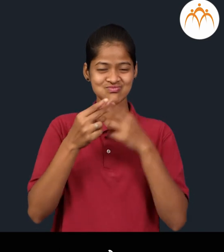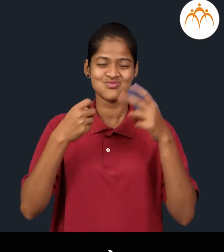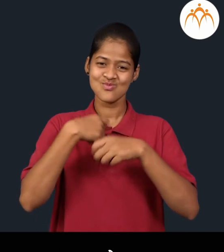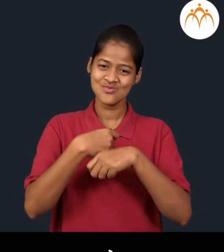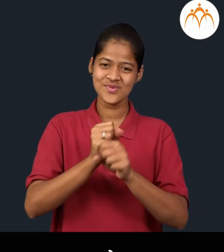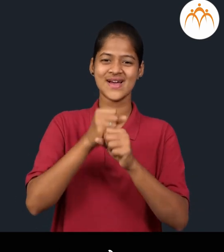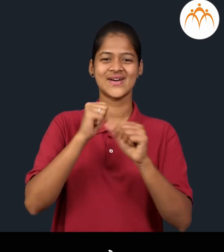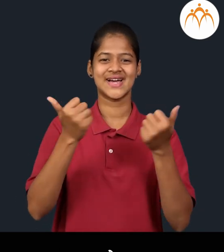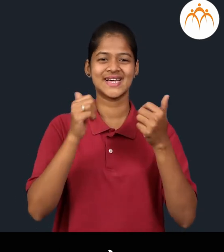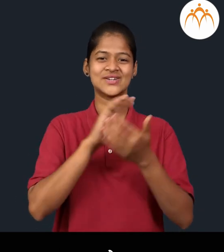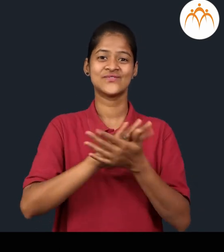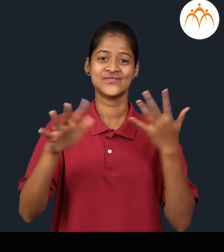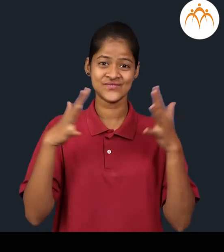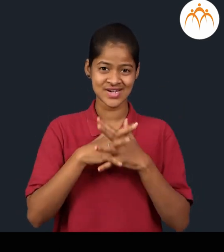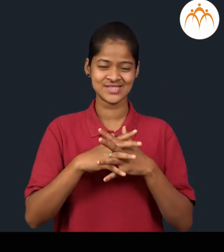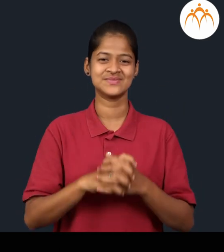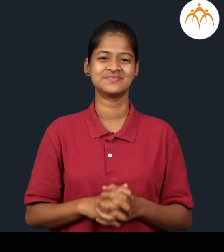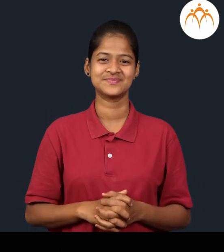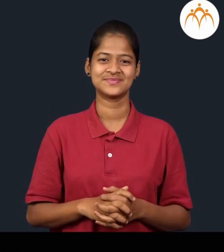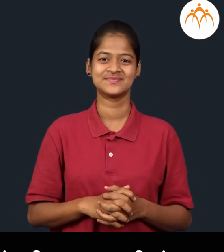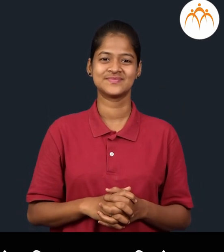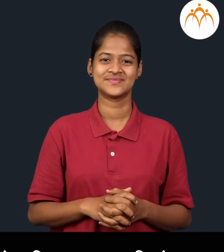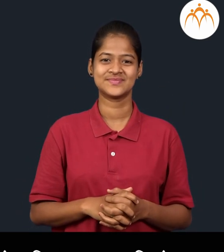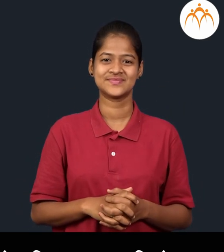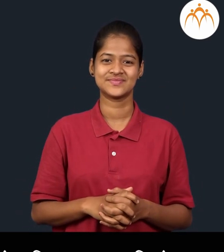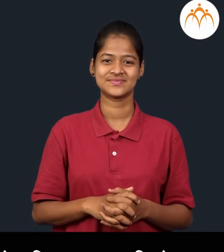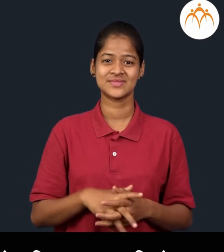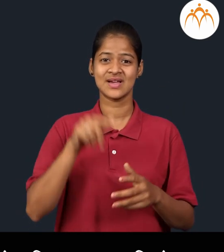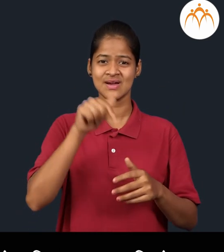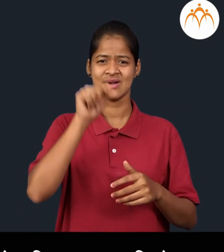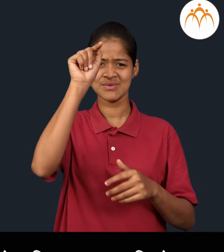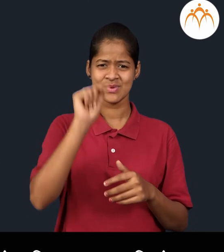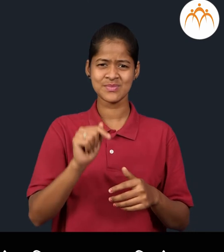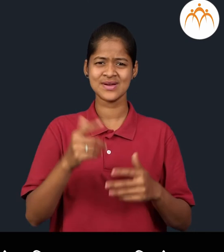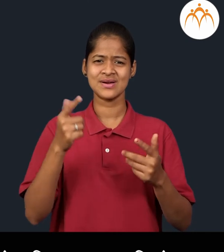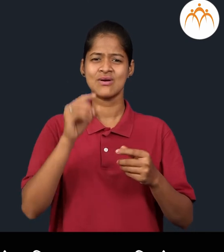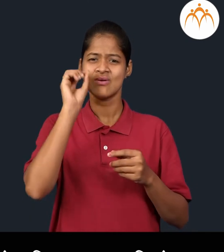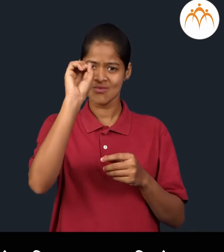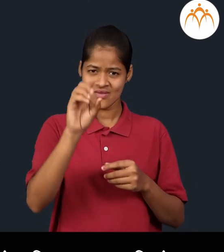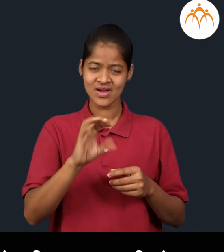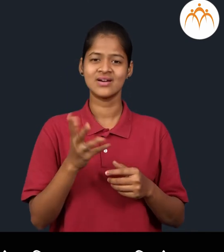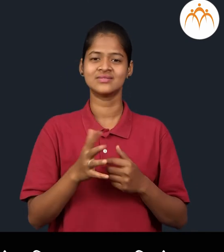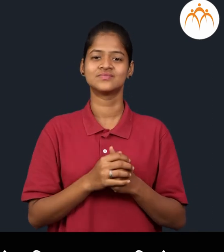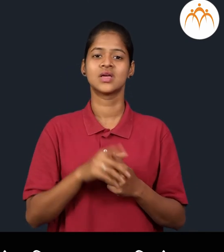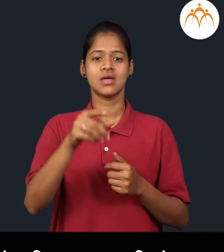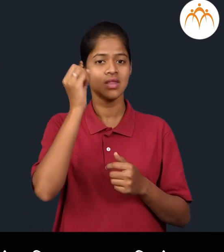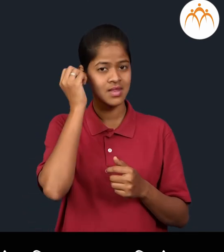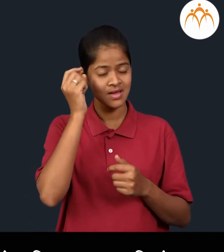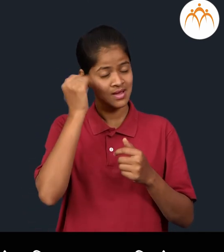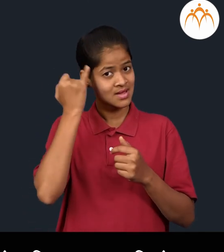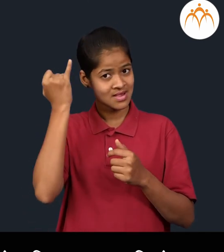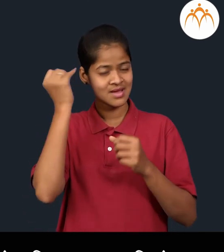गोष्ट तयार करू शब्तो स्वाध्याए दिलेल्या वरणाना वरून तुम्चा कल्पनेने